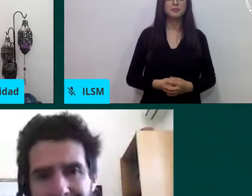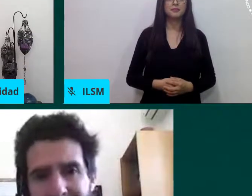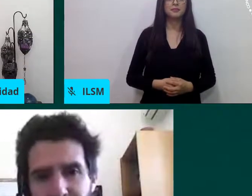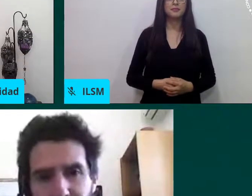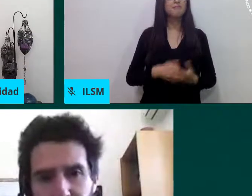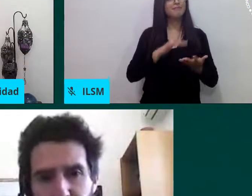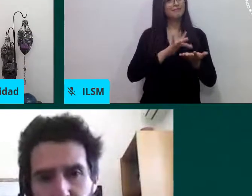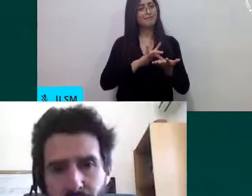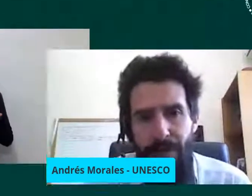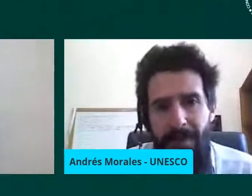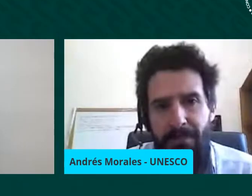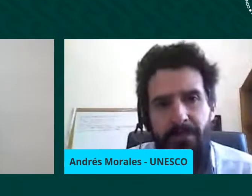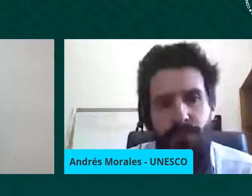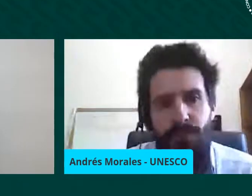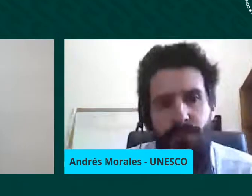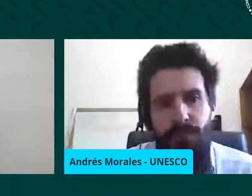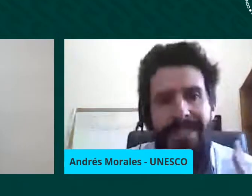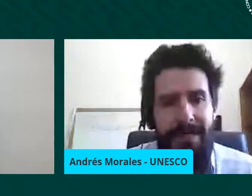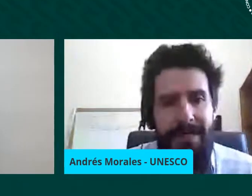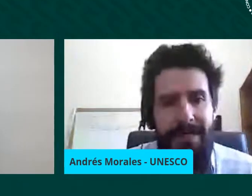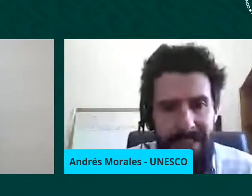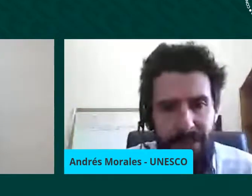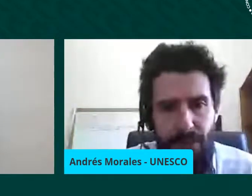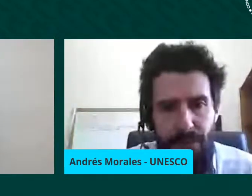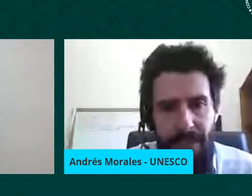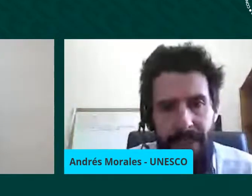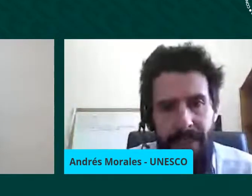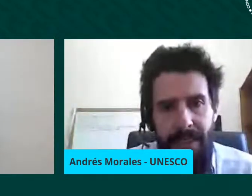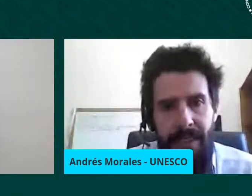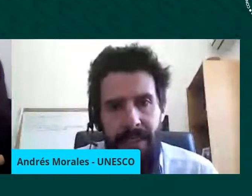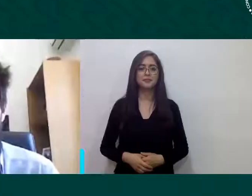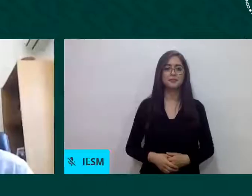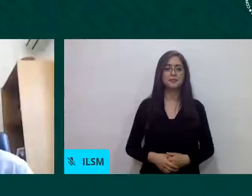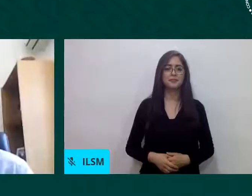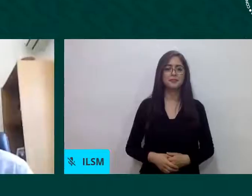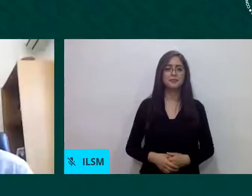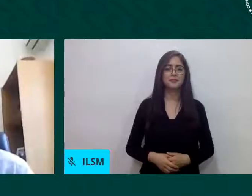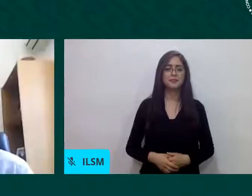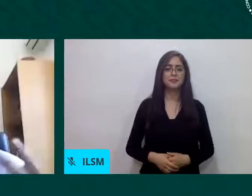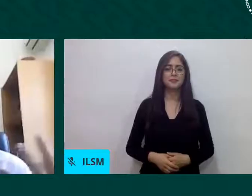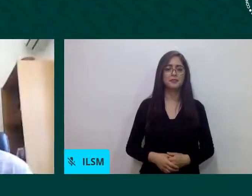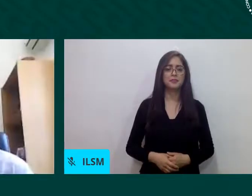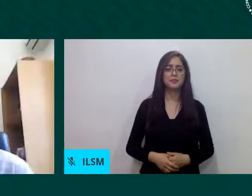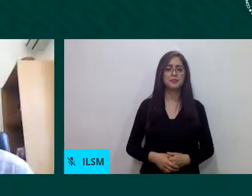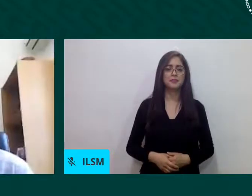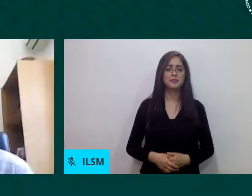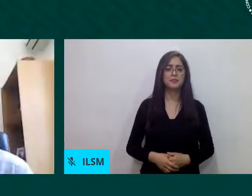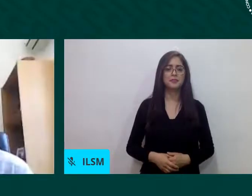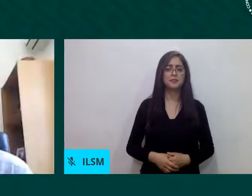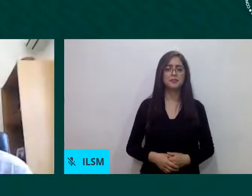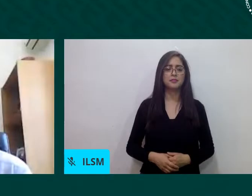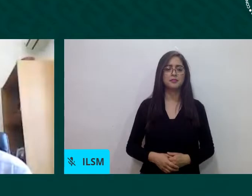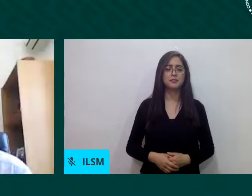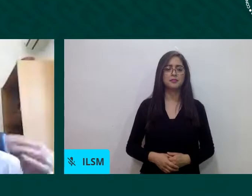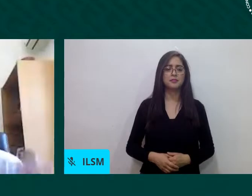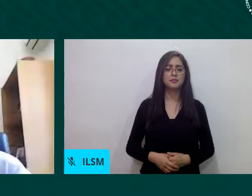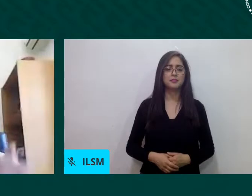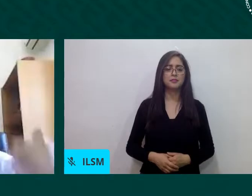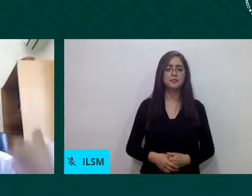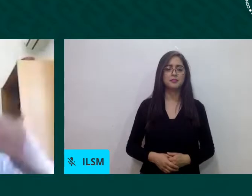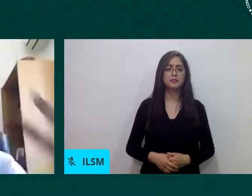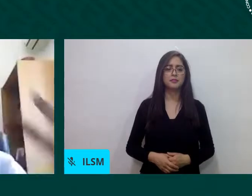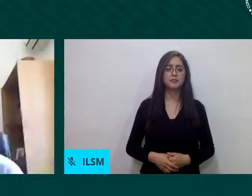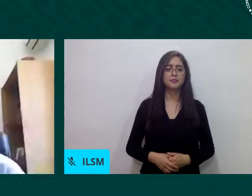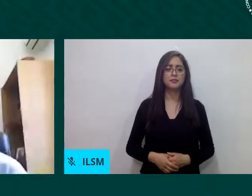Me gustaría que empezáramos un poco a profundizar más sobre lo que las ciudades